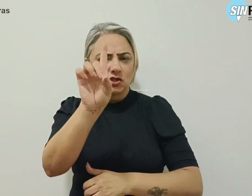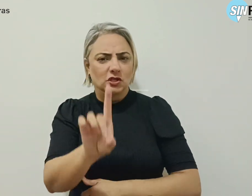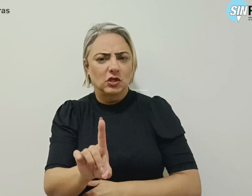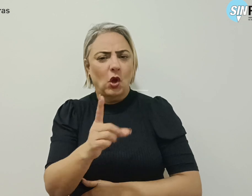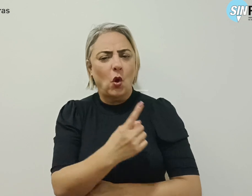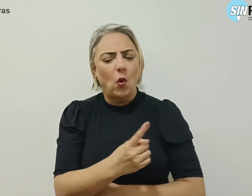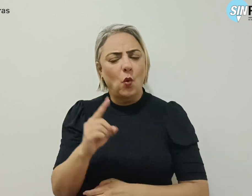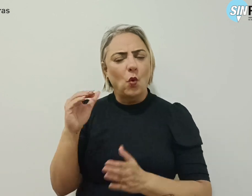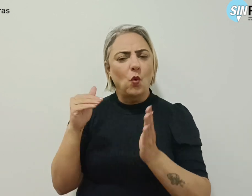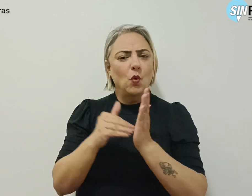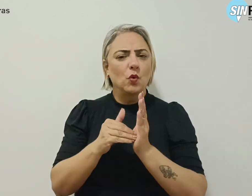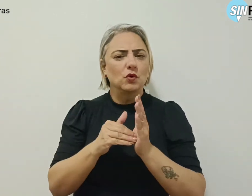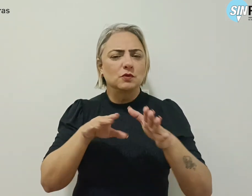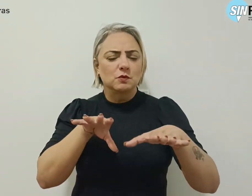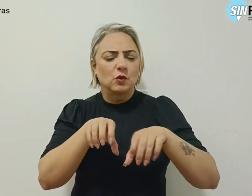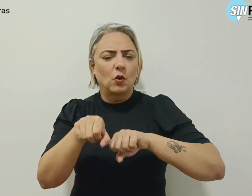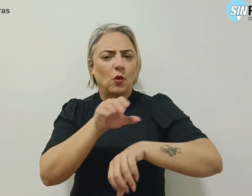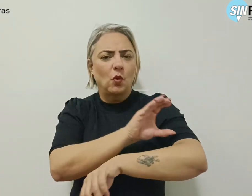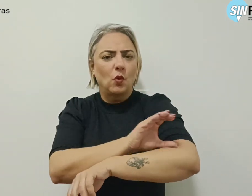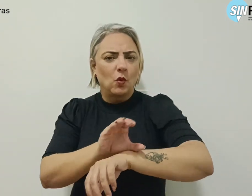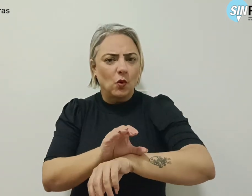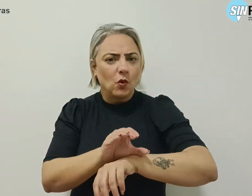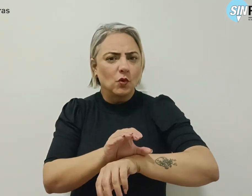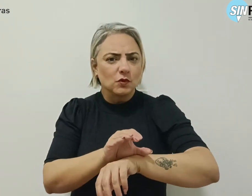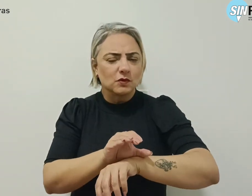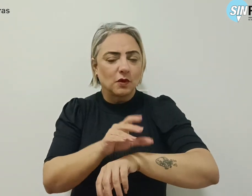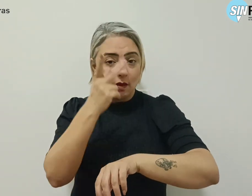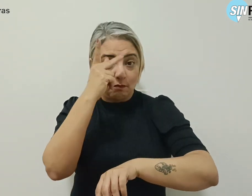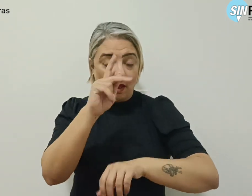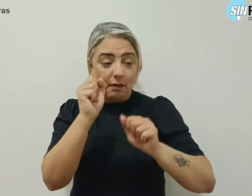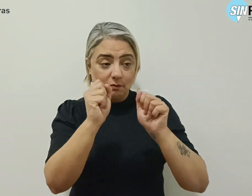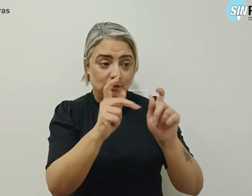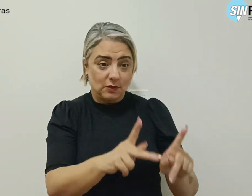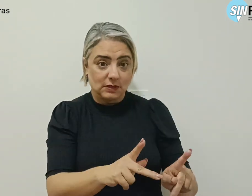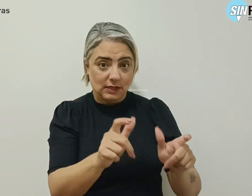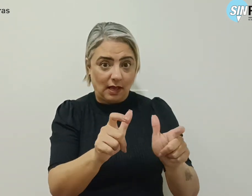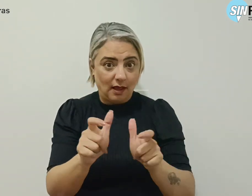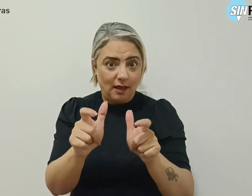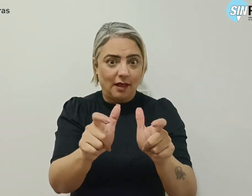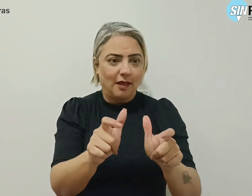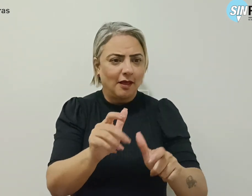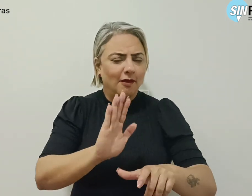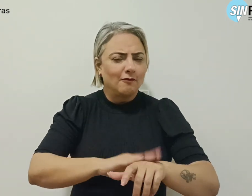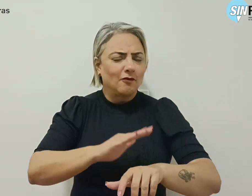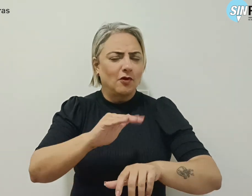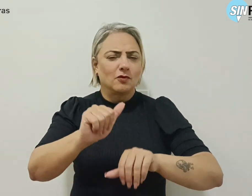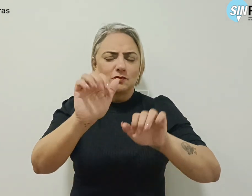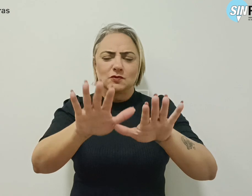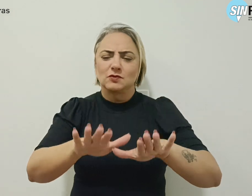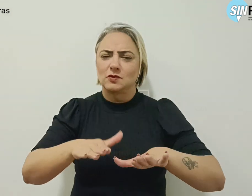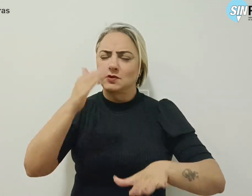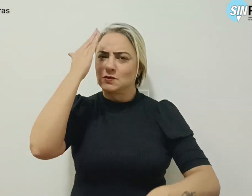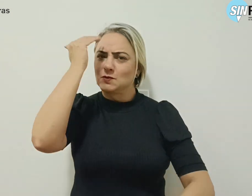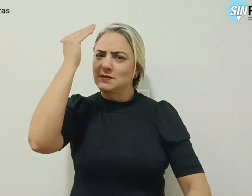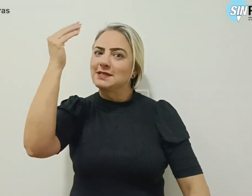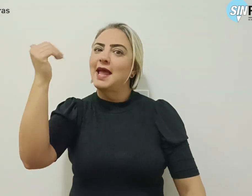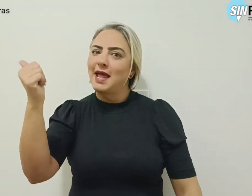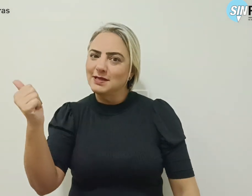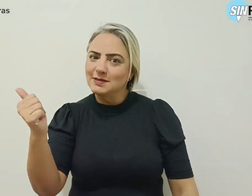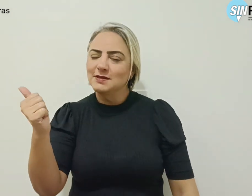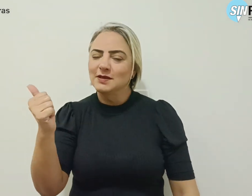territorializado de formação para aposentados foi mais um evento de muito sucesso com boa